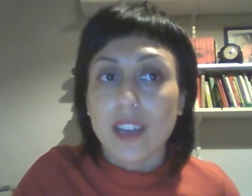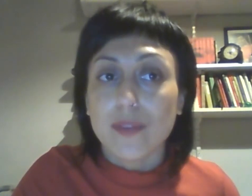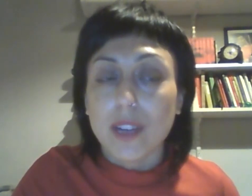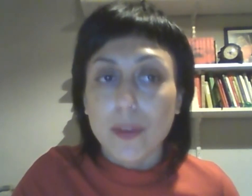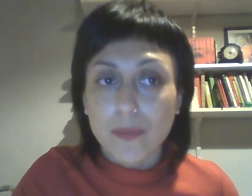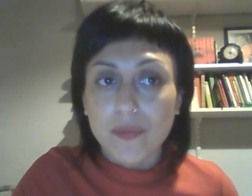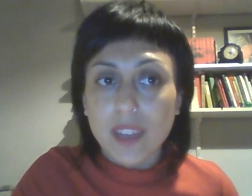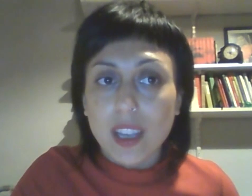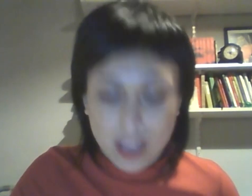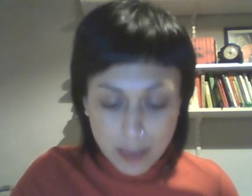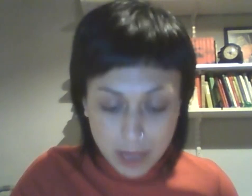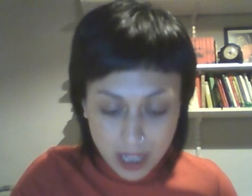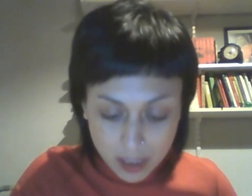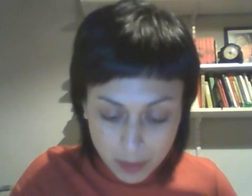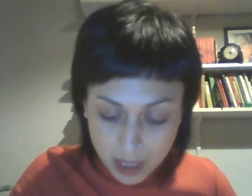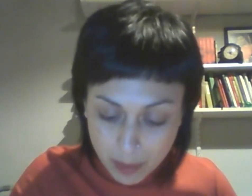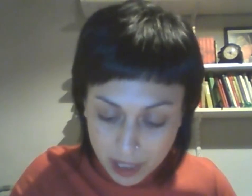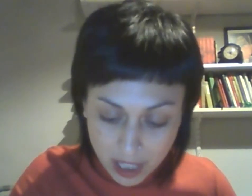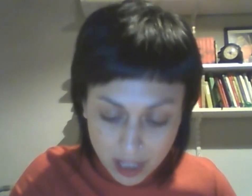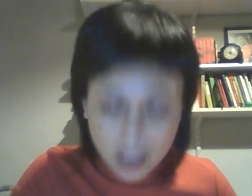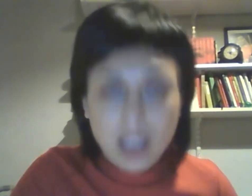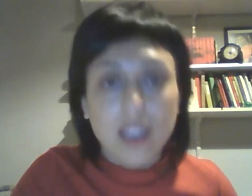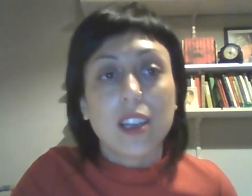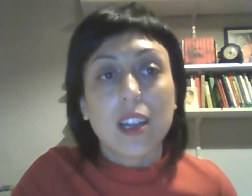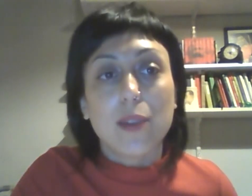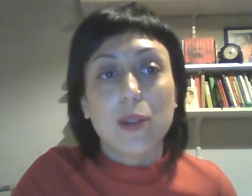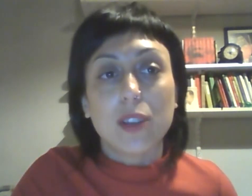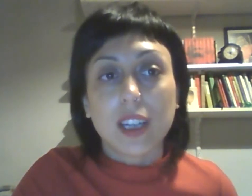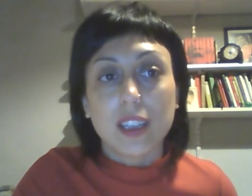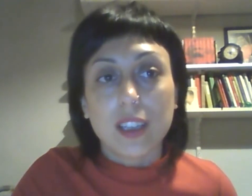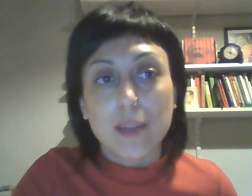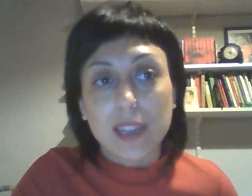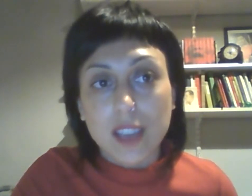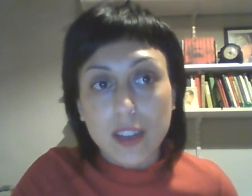filo también es vicepresidente de la biblioteca argentina para ciegos